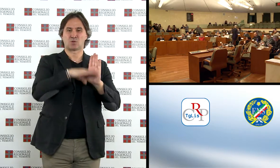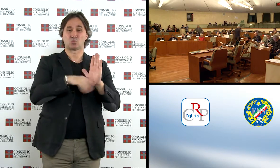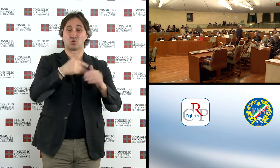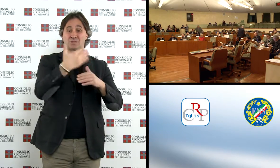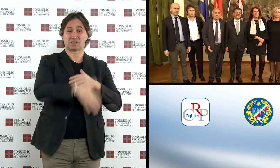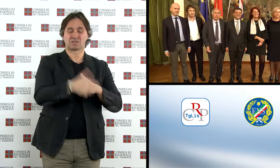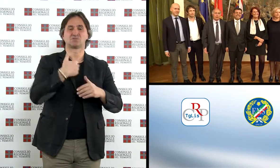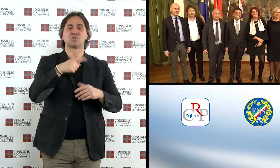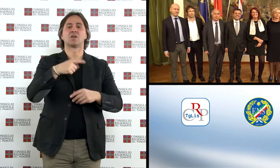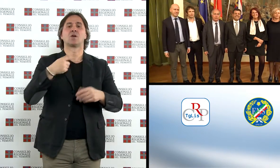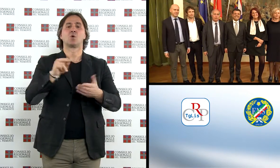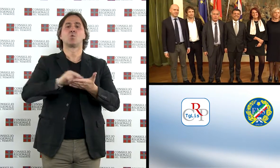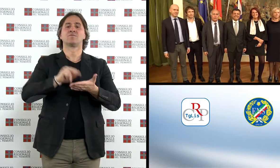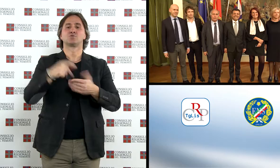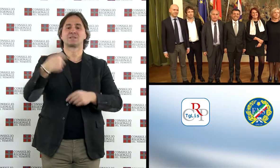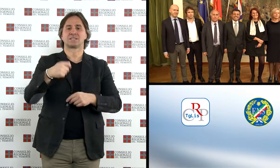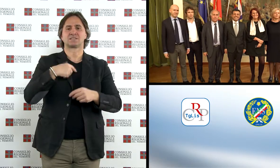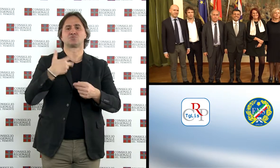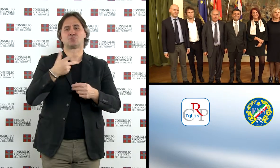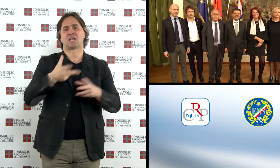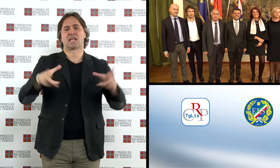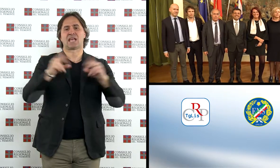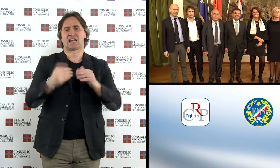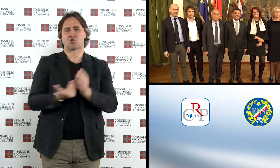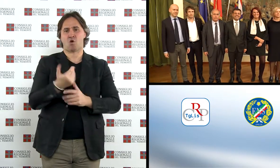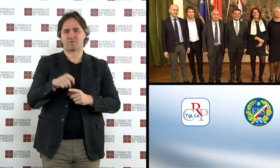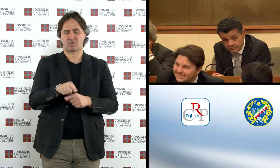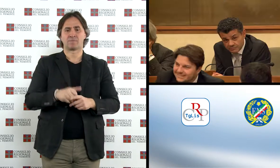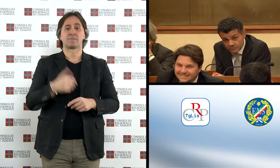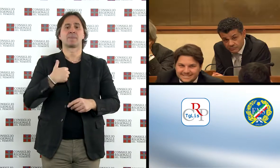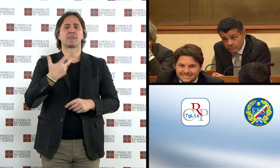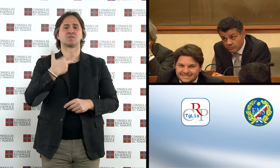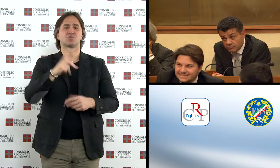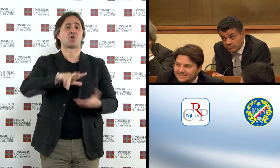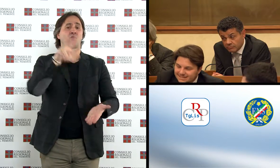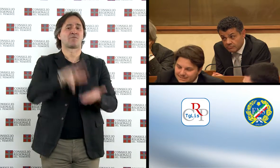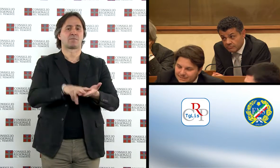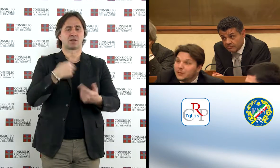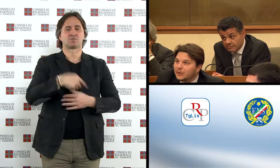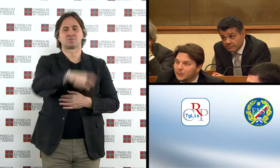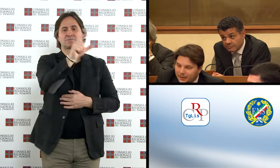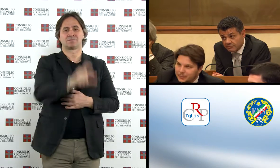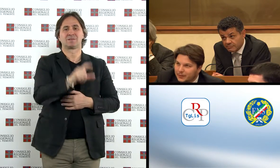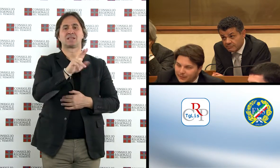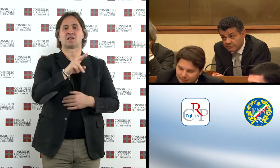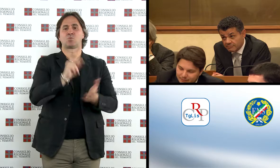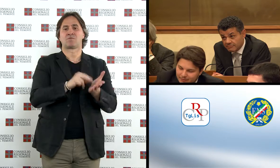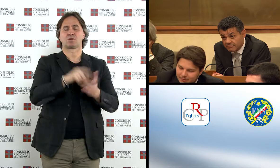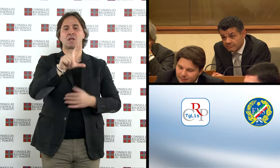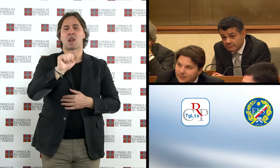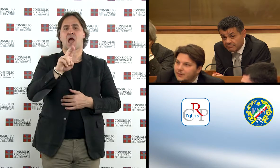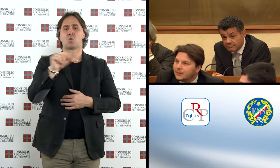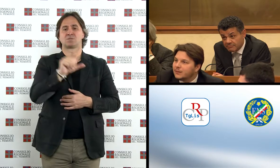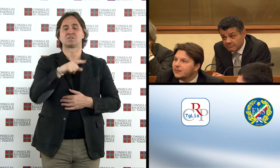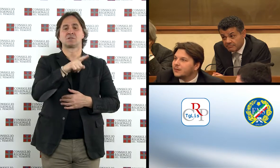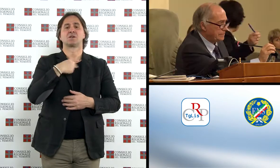rinnovato l'ufficio di presidenza del Consiglio regionale. Riconfermato con 32 voti il presidente Mauro Laus, Partito